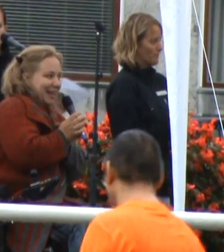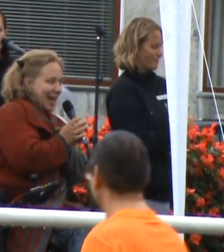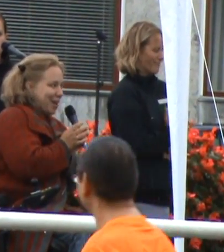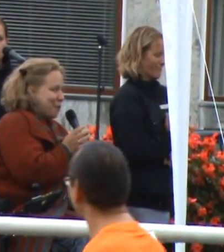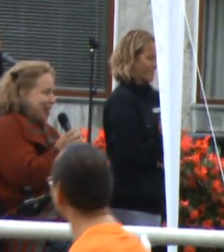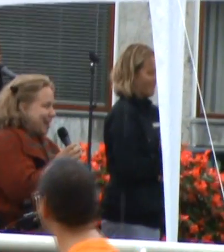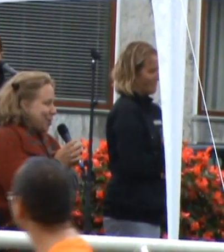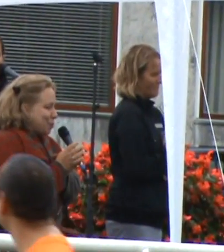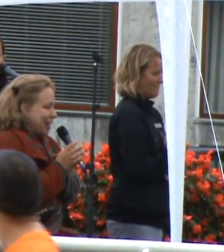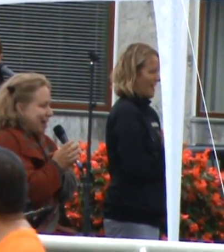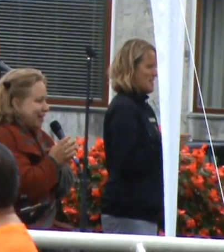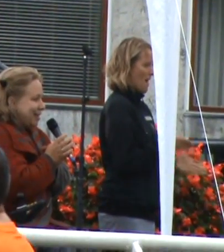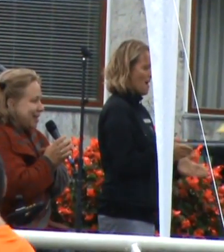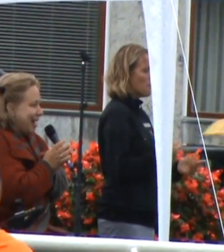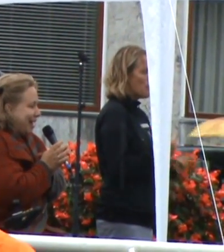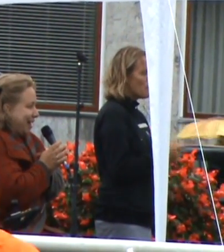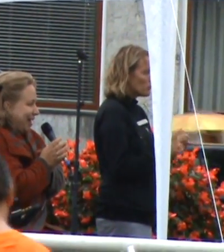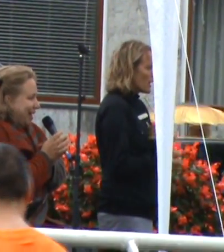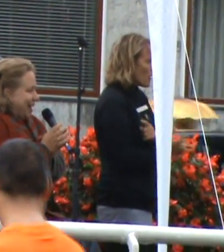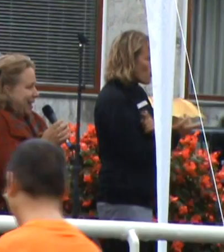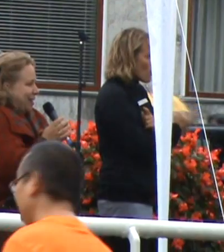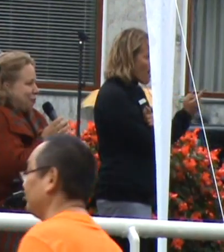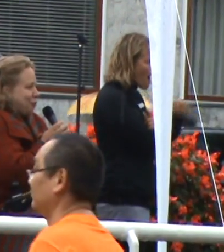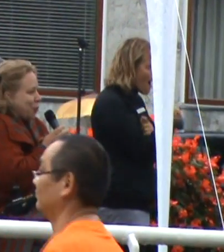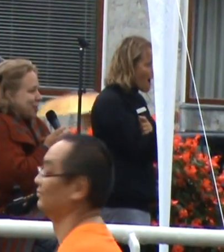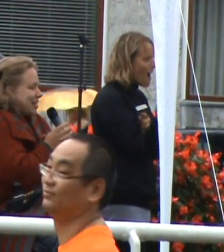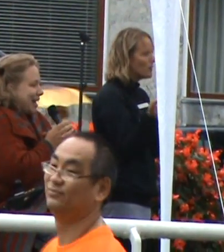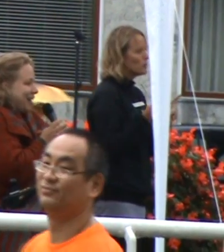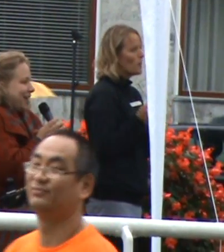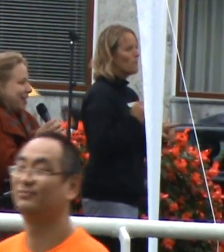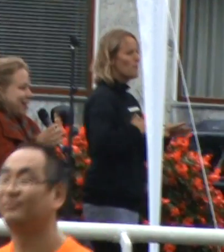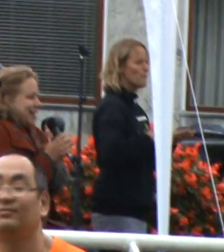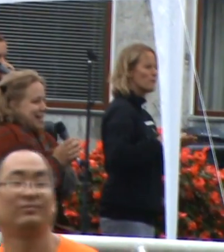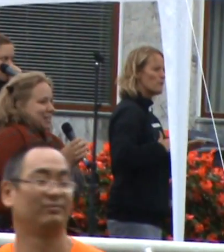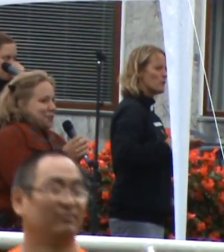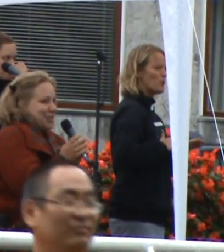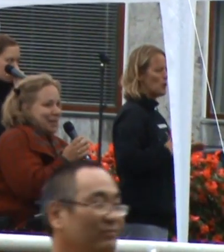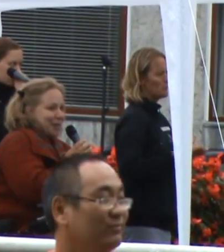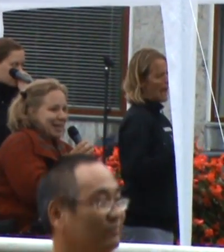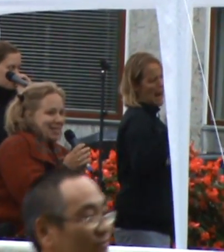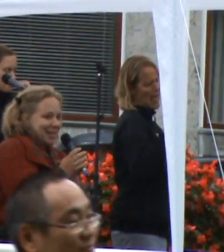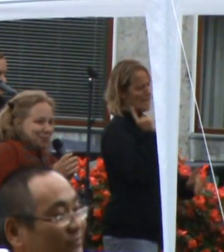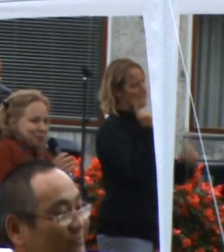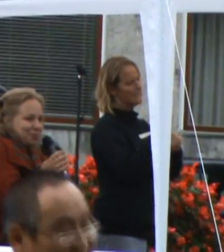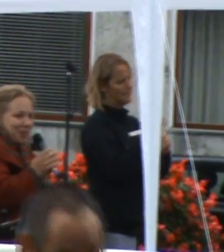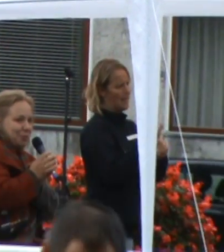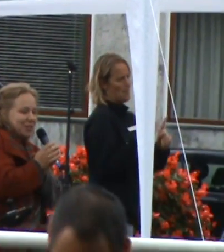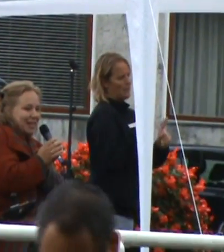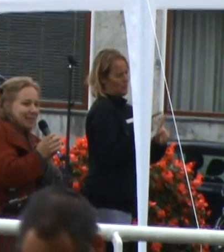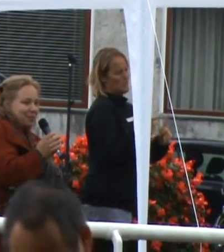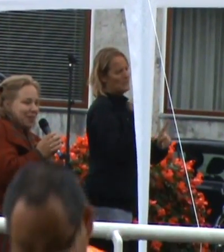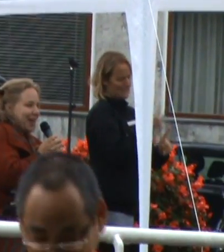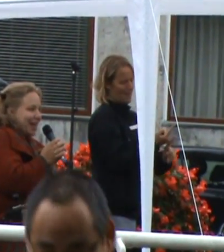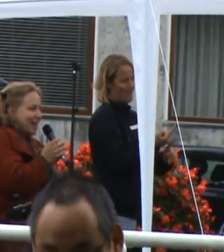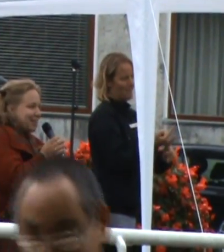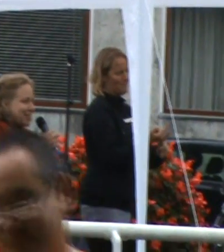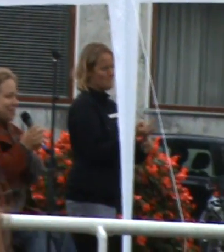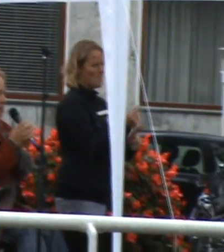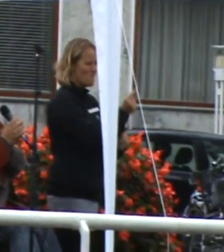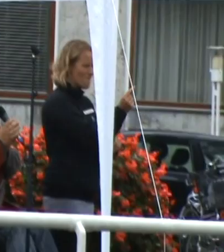det kan jo være, at er nogen af jer dernede, der føler sig identificeret med det, jeg siger. Det må vi se,